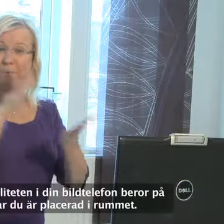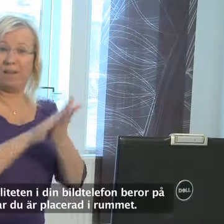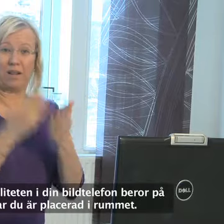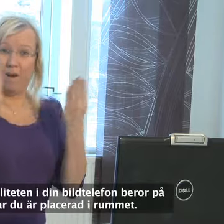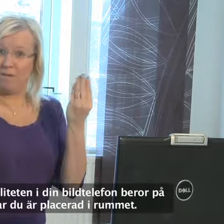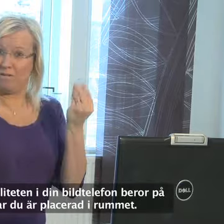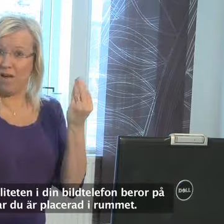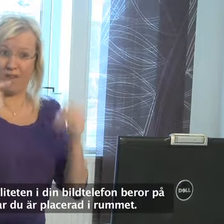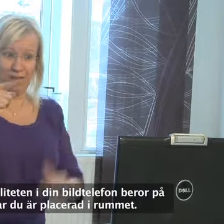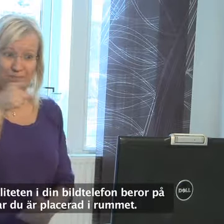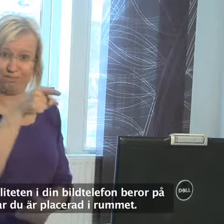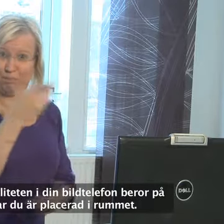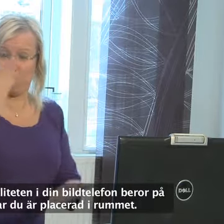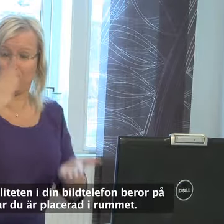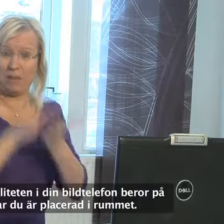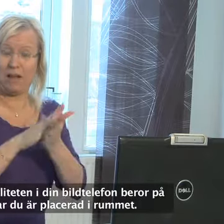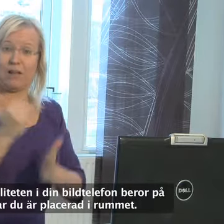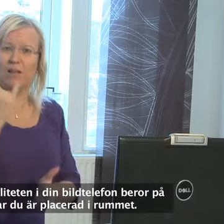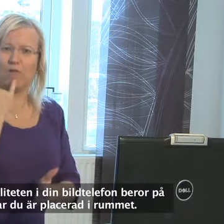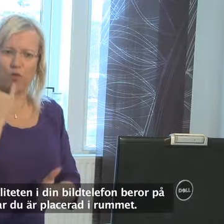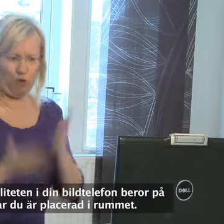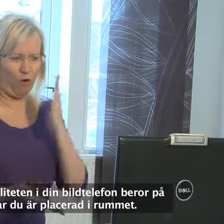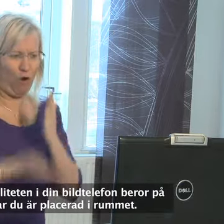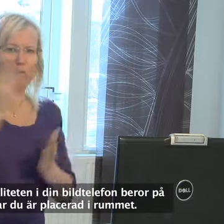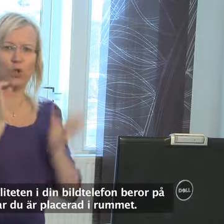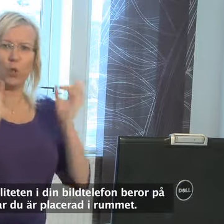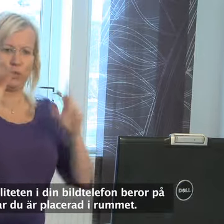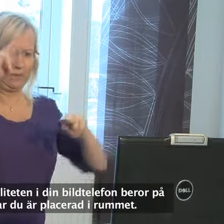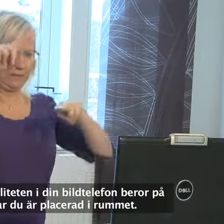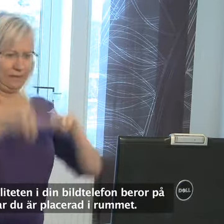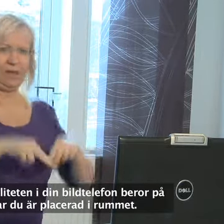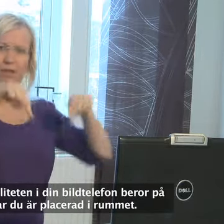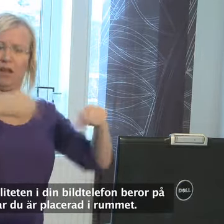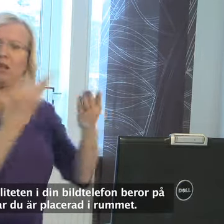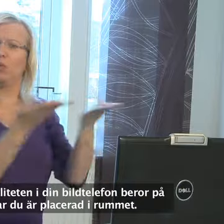Bildkvaliteten i din bildtelefon. Det beror på var du är placerad i rummet.